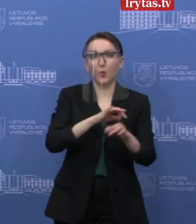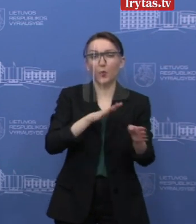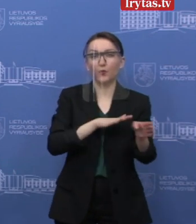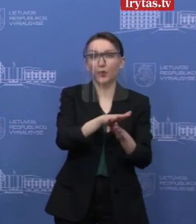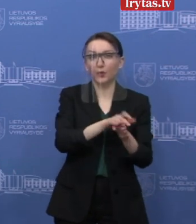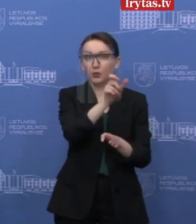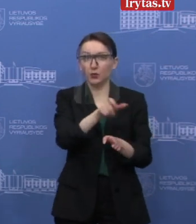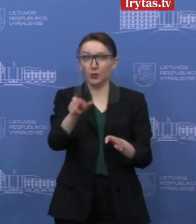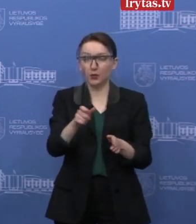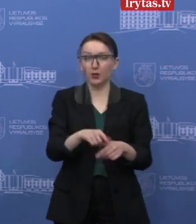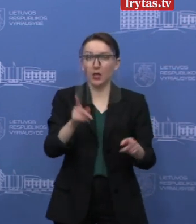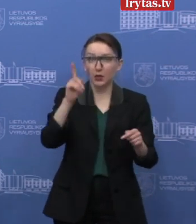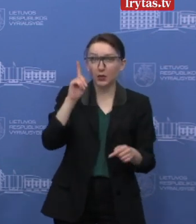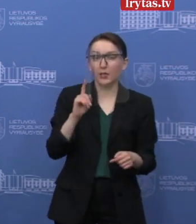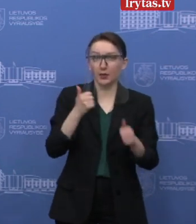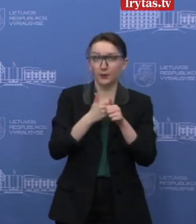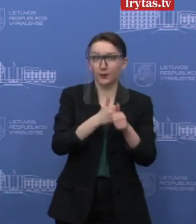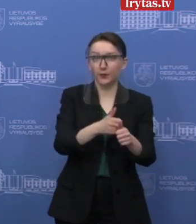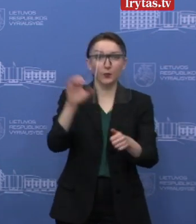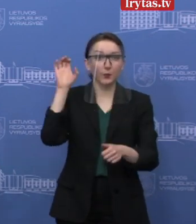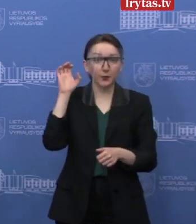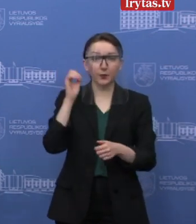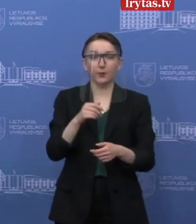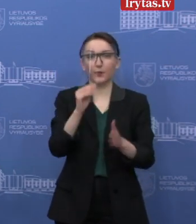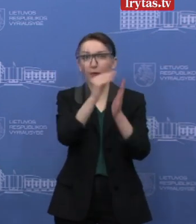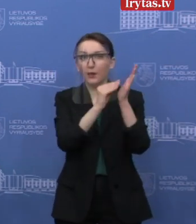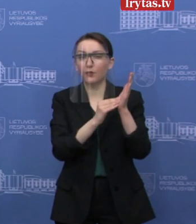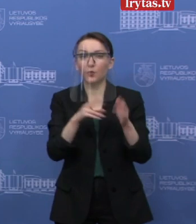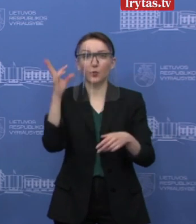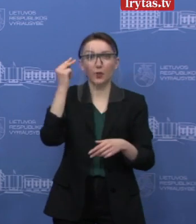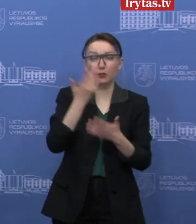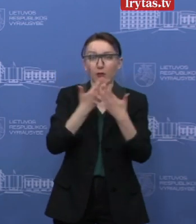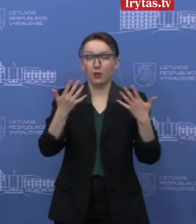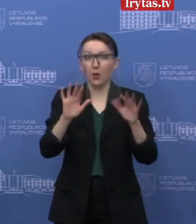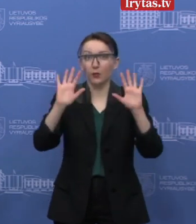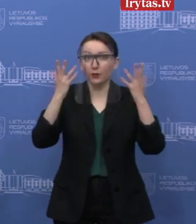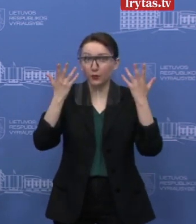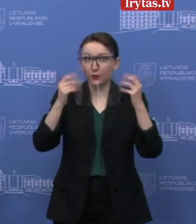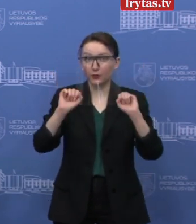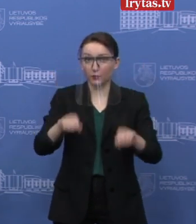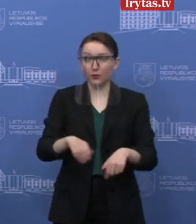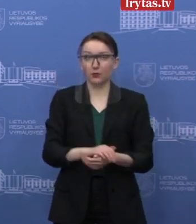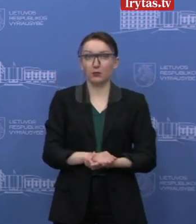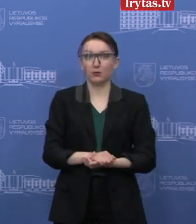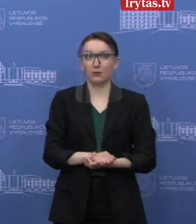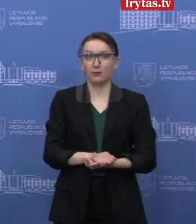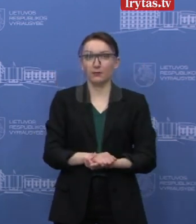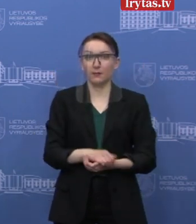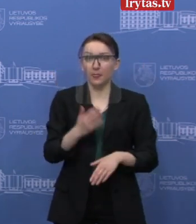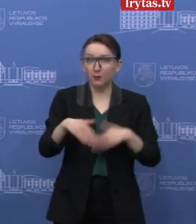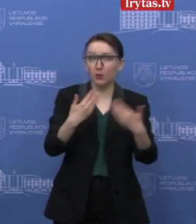vykdytojus laikytis projektuose numatytų darbų grafikų, o esant galimybėm, tai iš tikrųjų juos ir